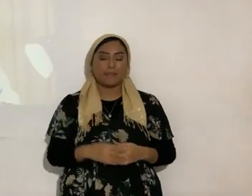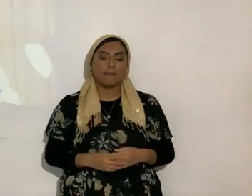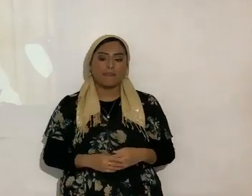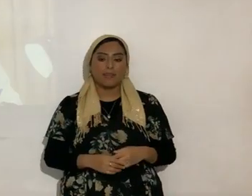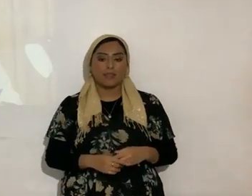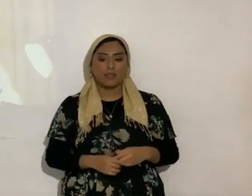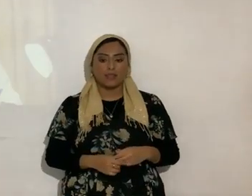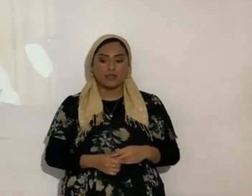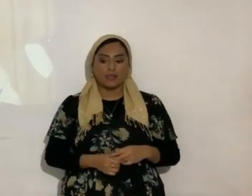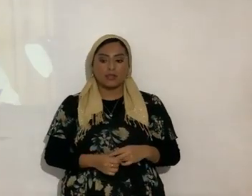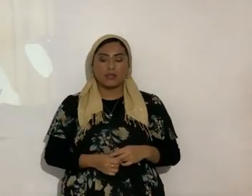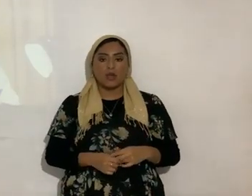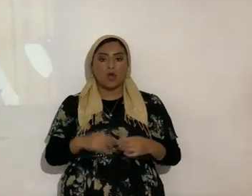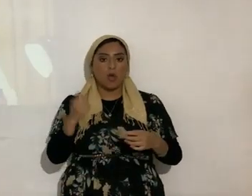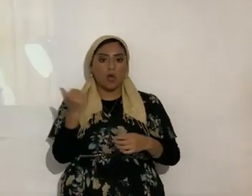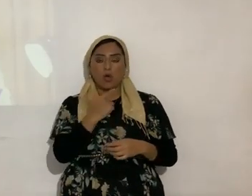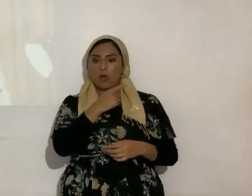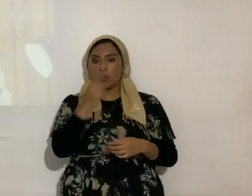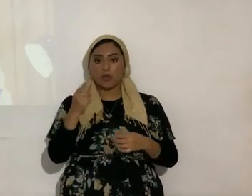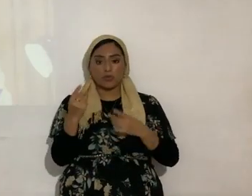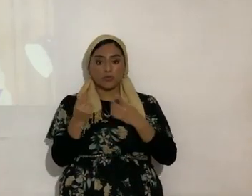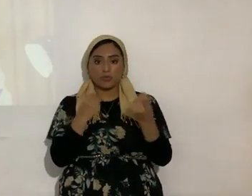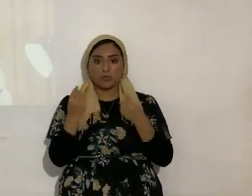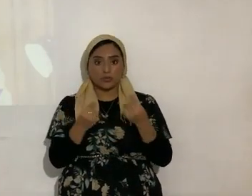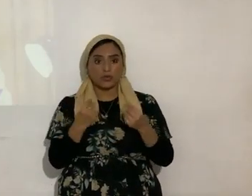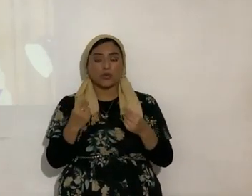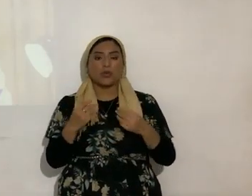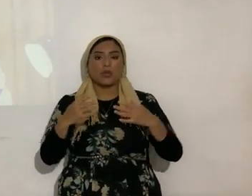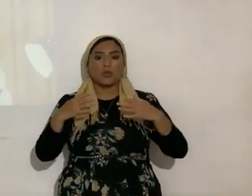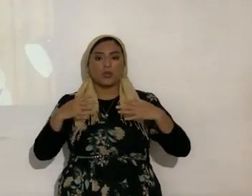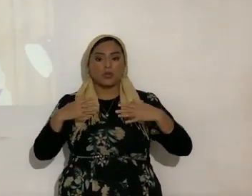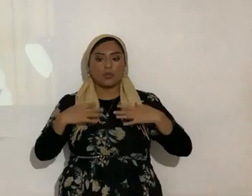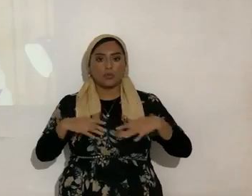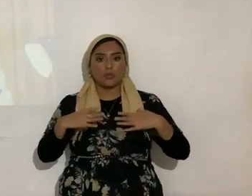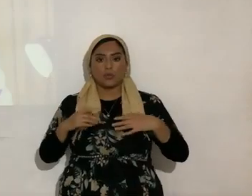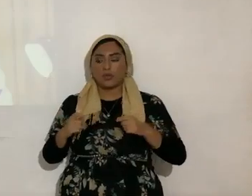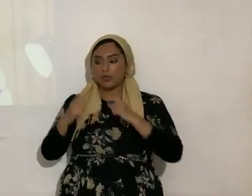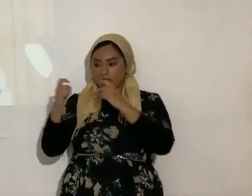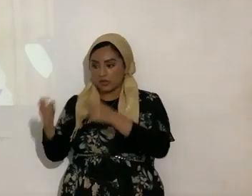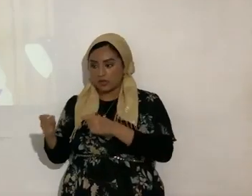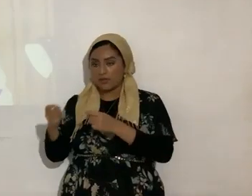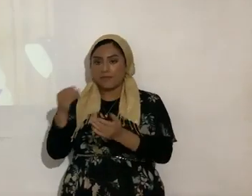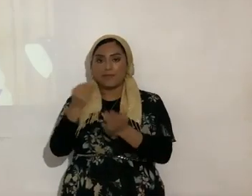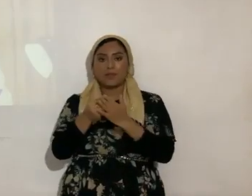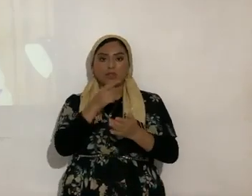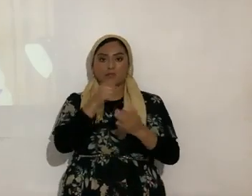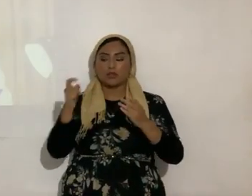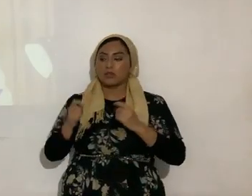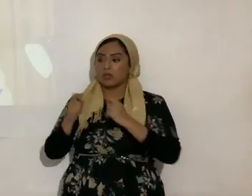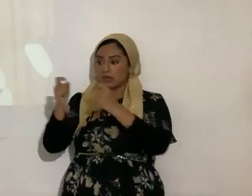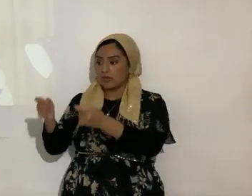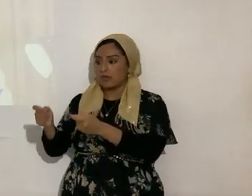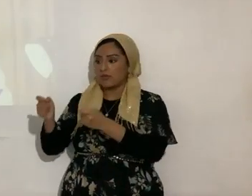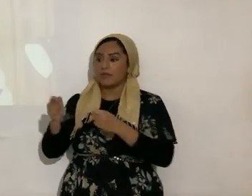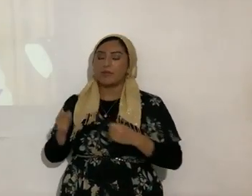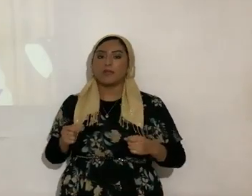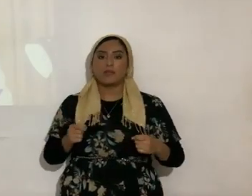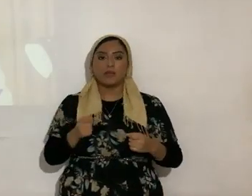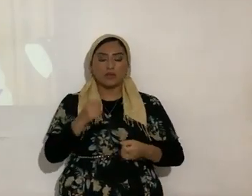todo lo que tú hagas la ropa que regales las bendiciones en dinero que regales el agua el pan